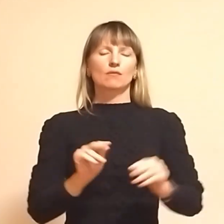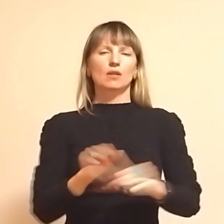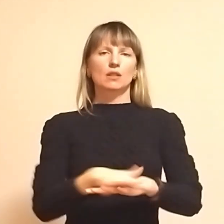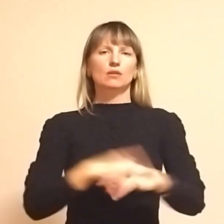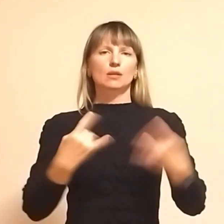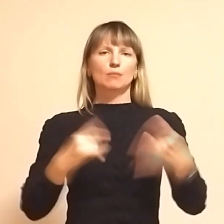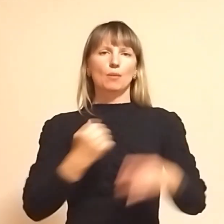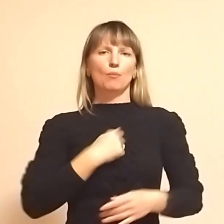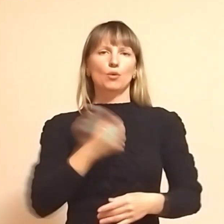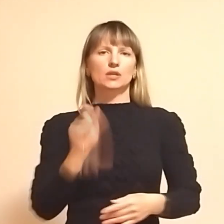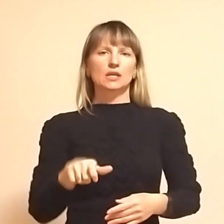суспільному боєць.